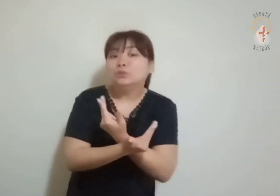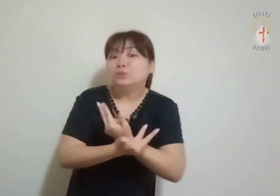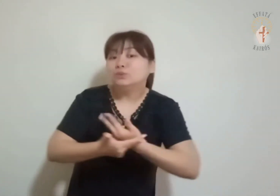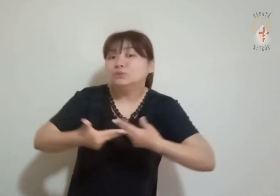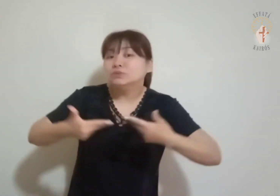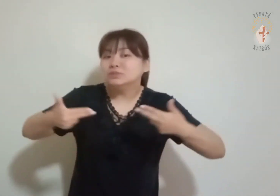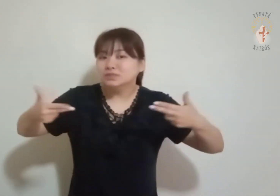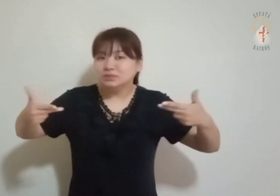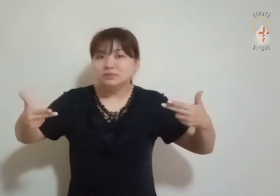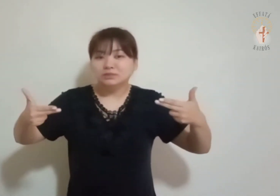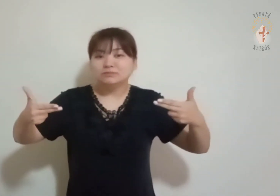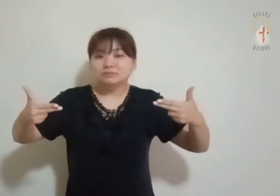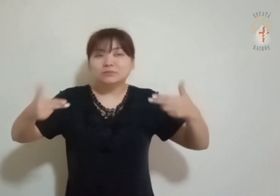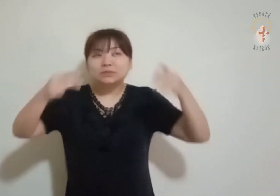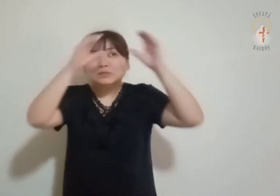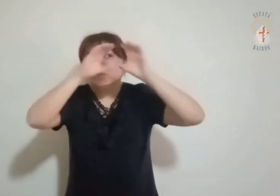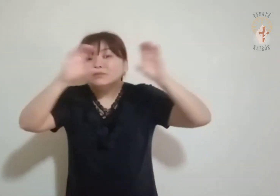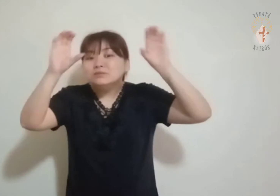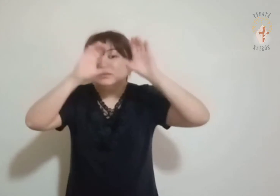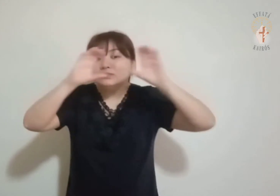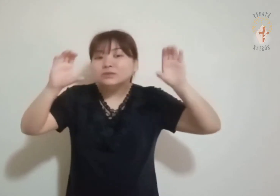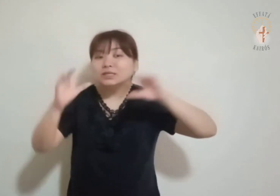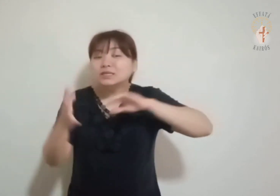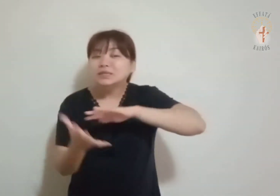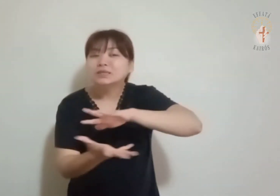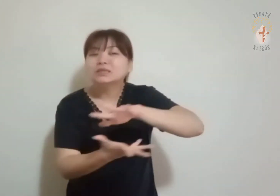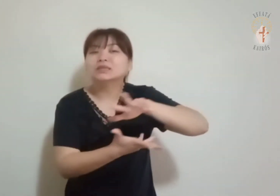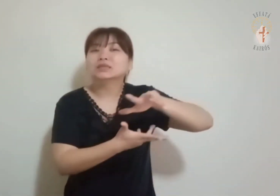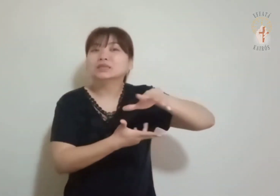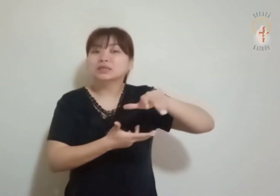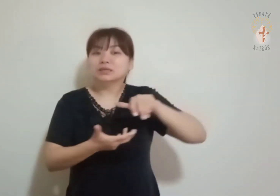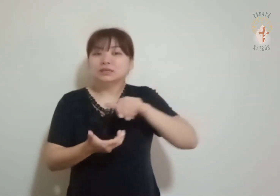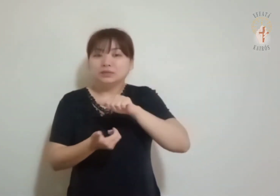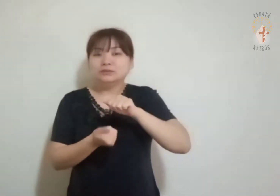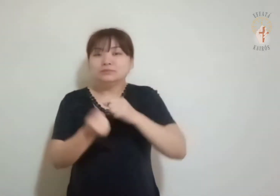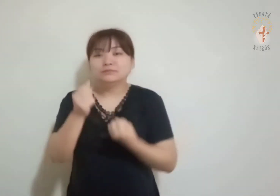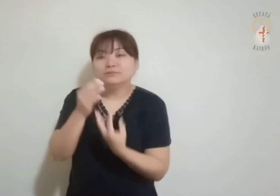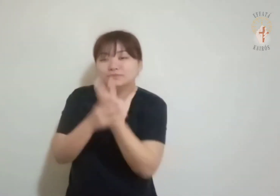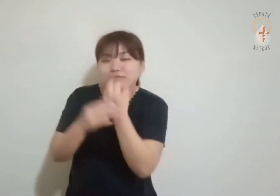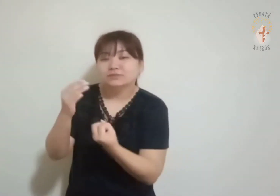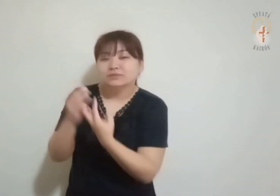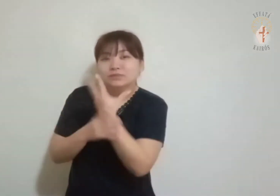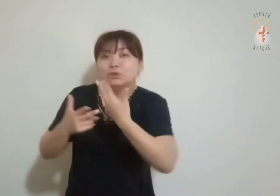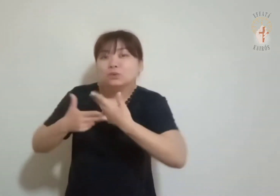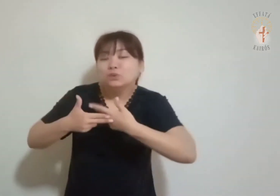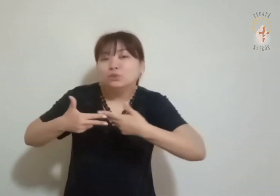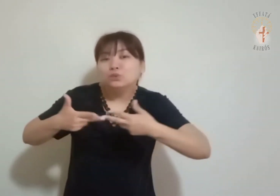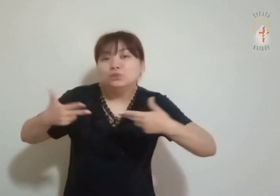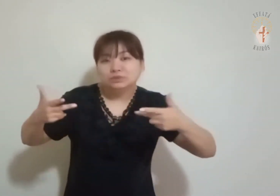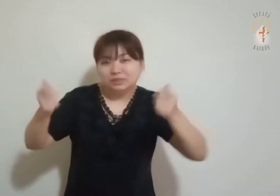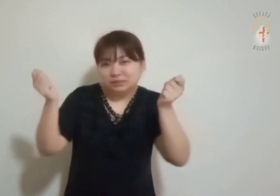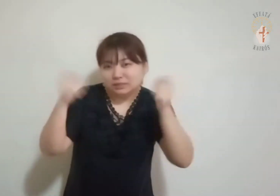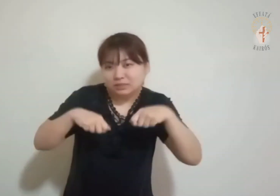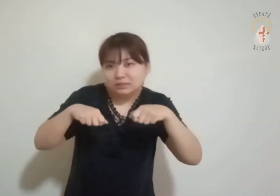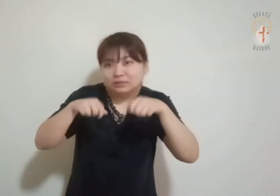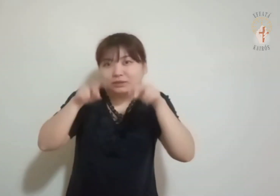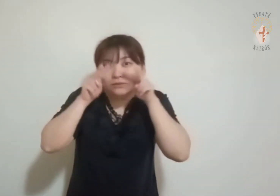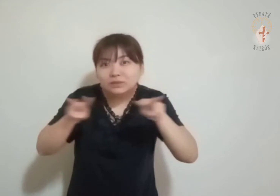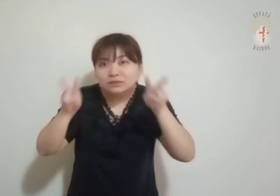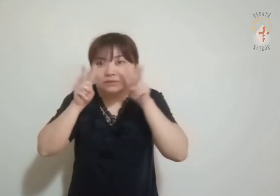as coisas no céu e na terra, as visíveis e